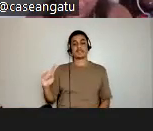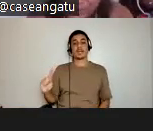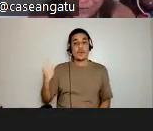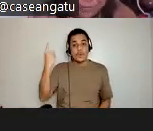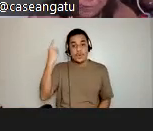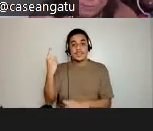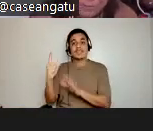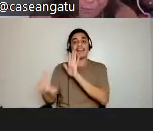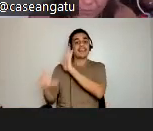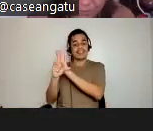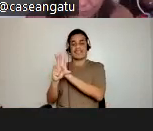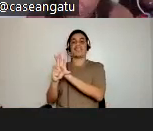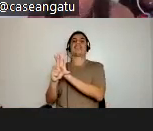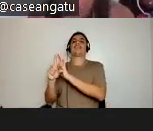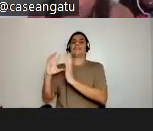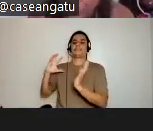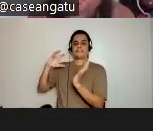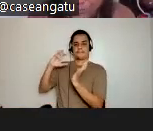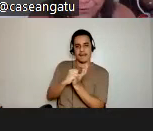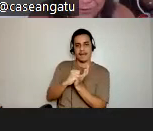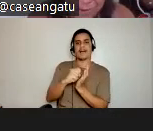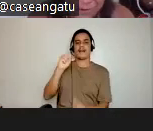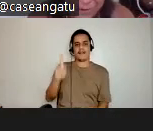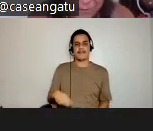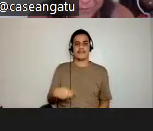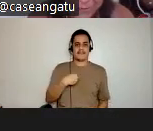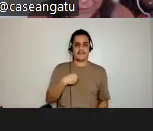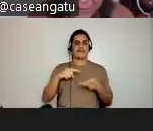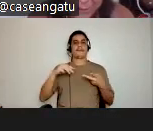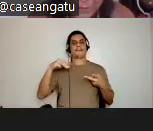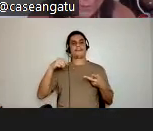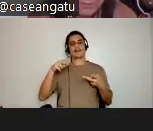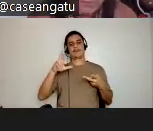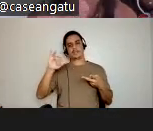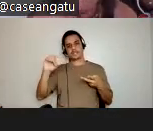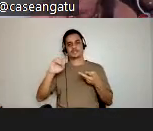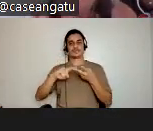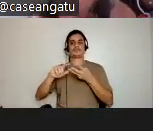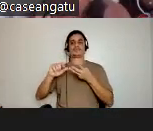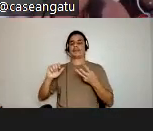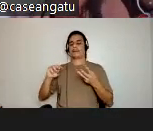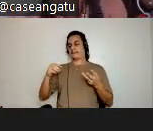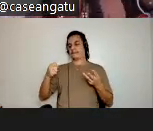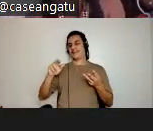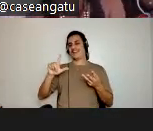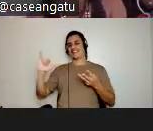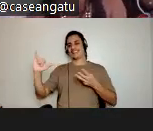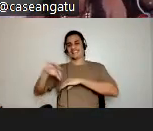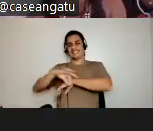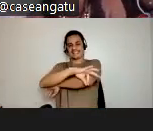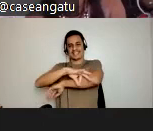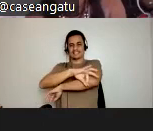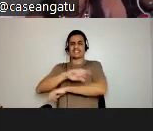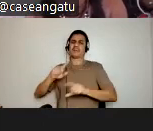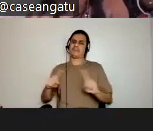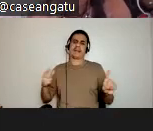minha autoria, de Maurício, que é um historiador, e de Marli, que é uma arquiteta. Mas eu não sou muito fã de museus. E eu